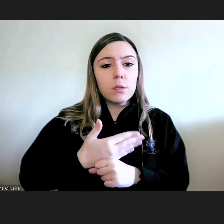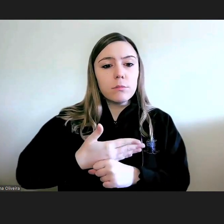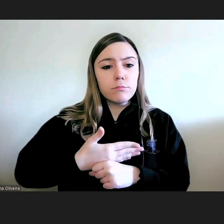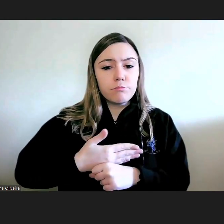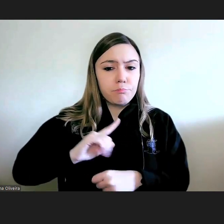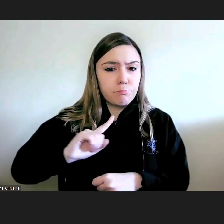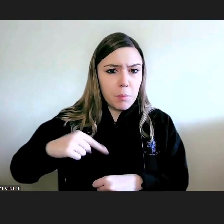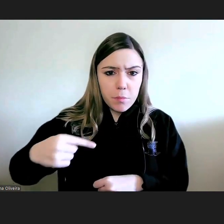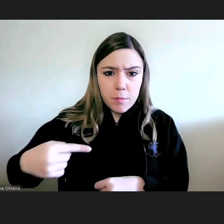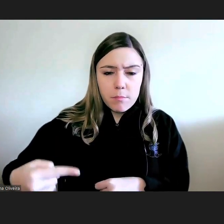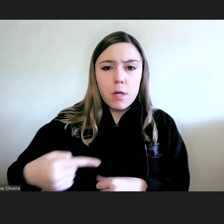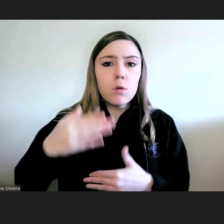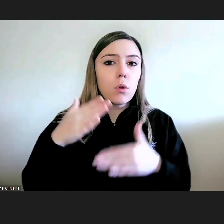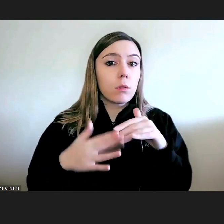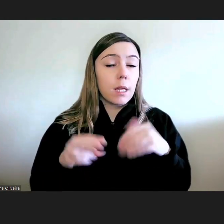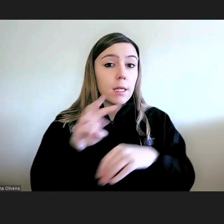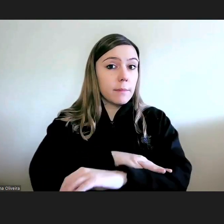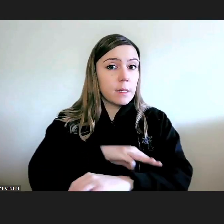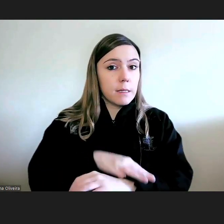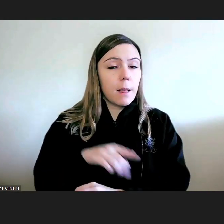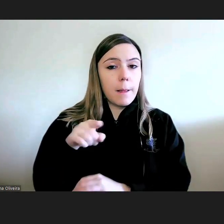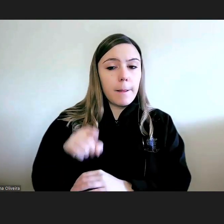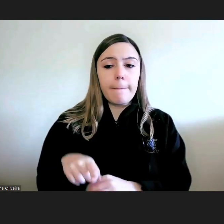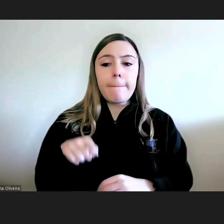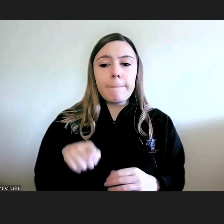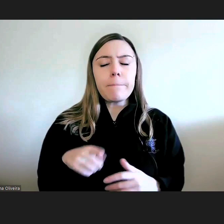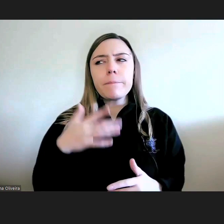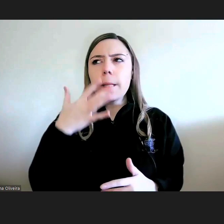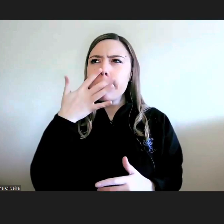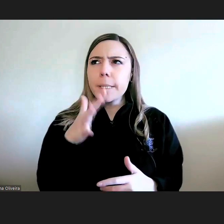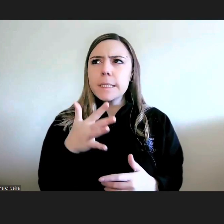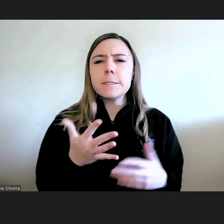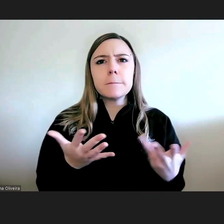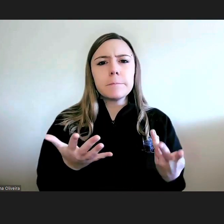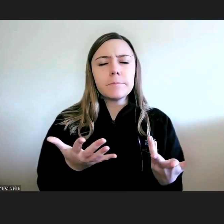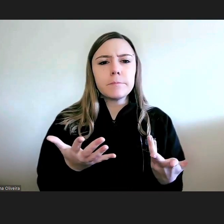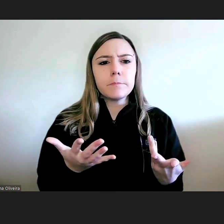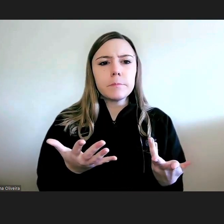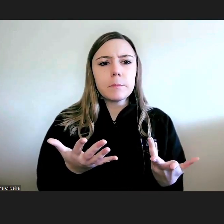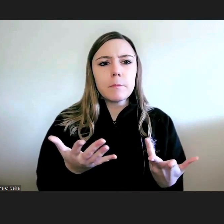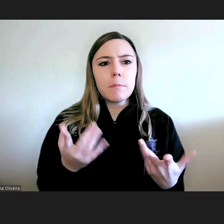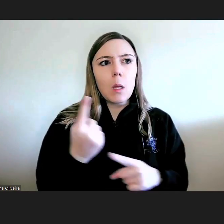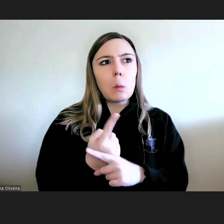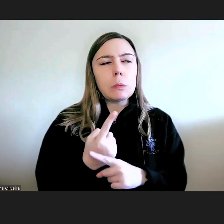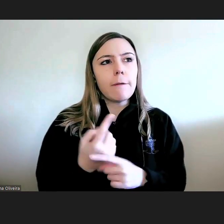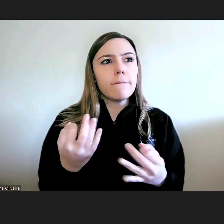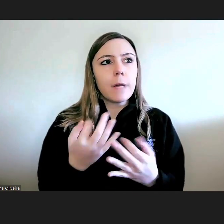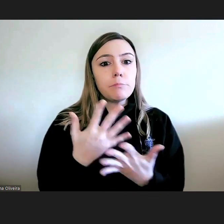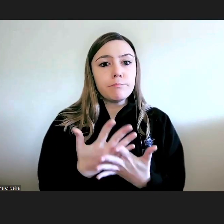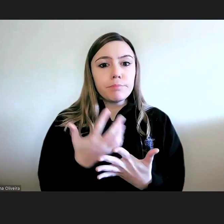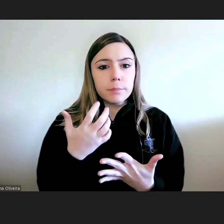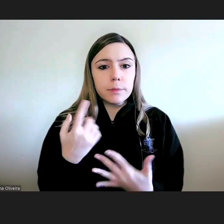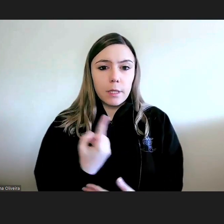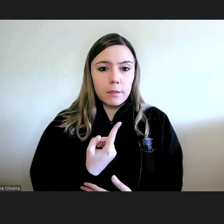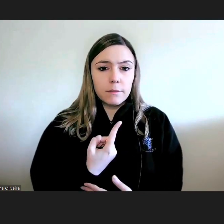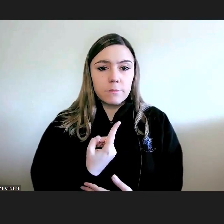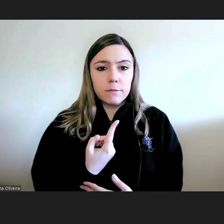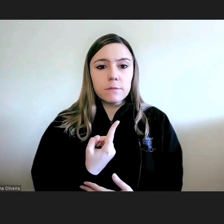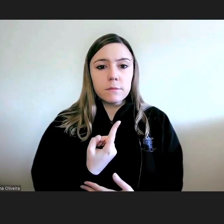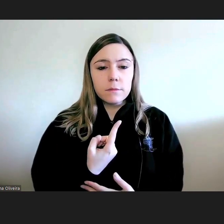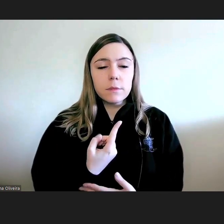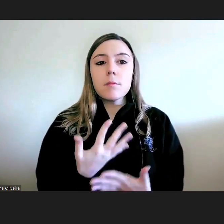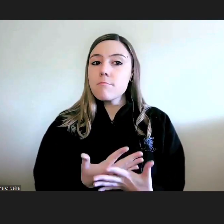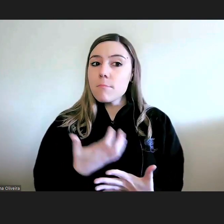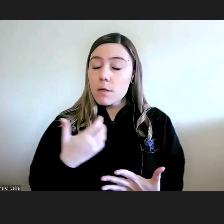na administração isto parece-me uma nota que há de sublinhar e não parar de